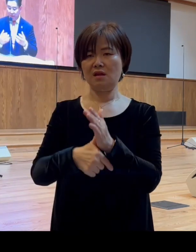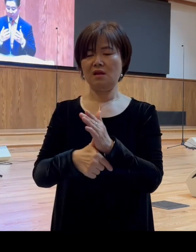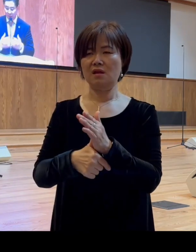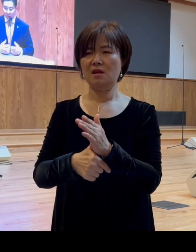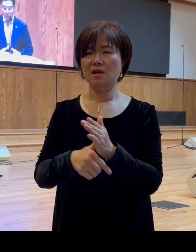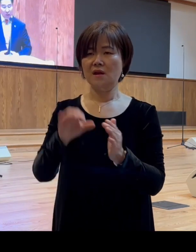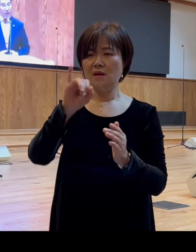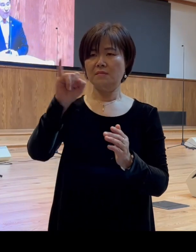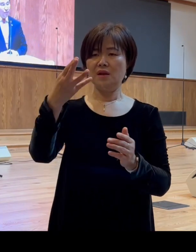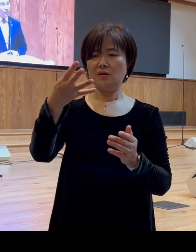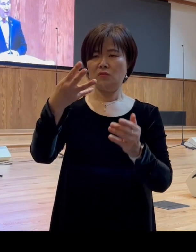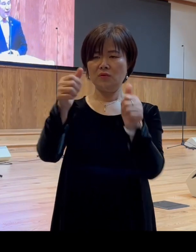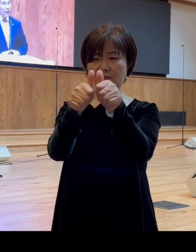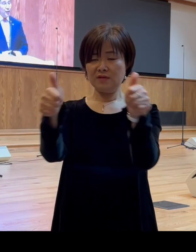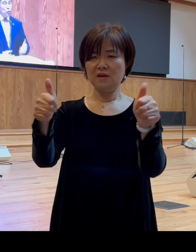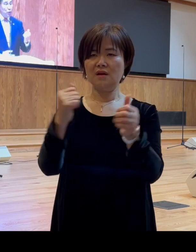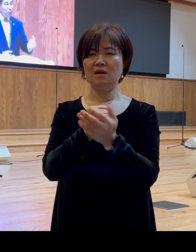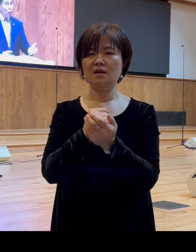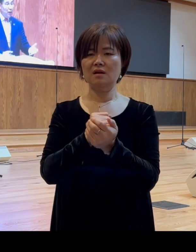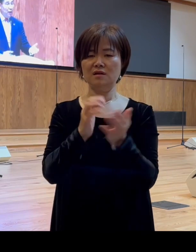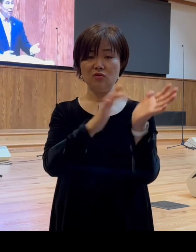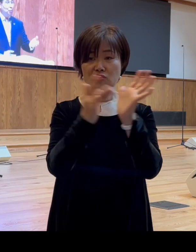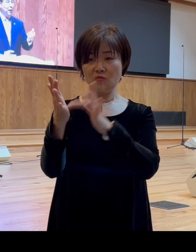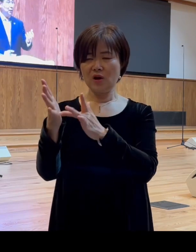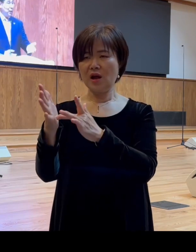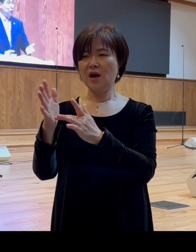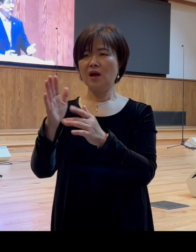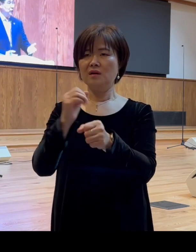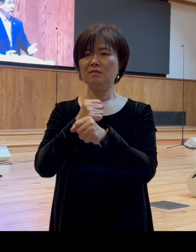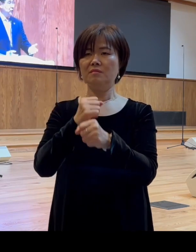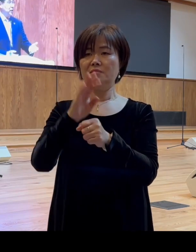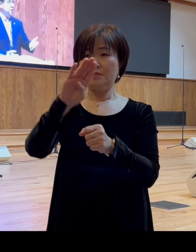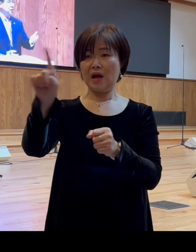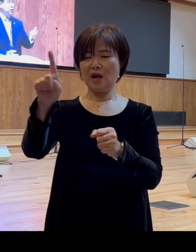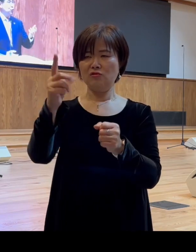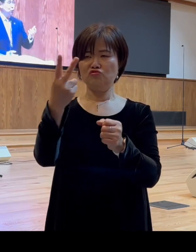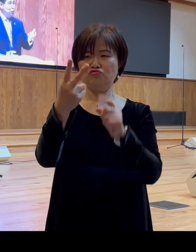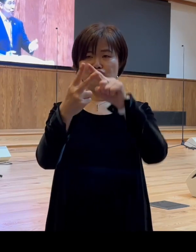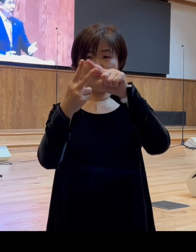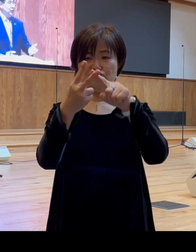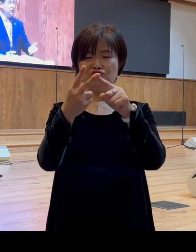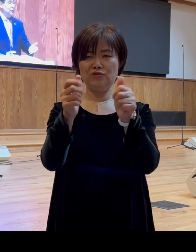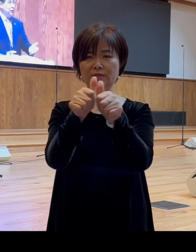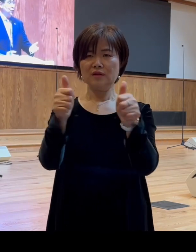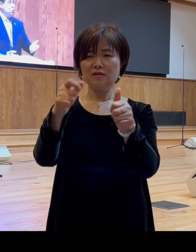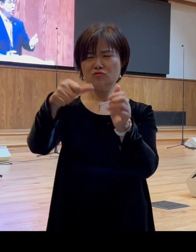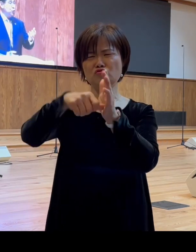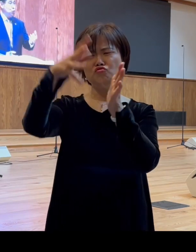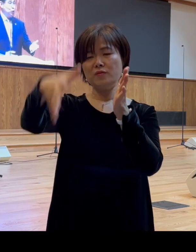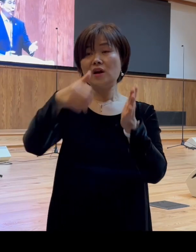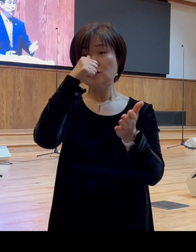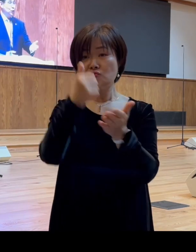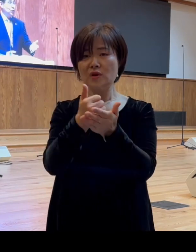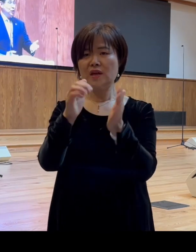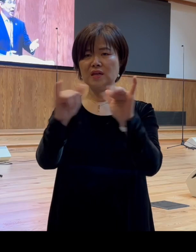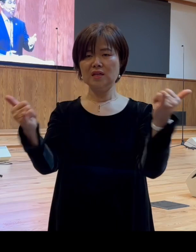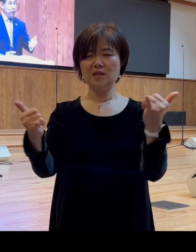빌라도가 예수님과 바라바라고 하는 그 당시에 유명한 죄수를 앞에 두고